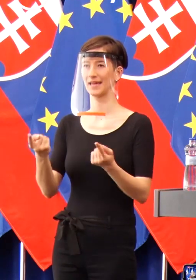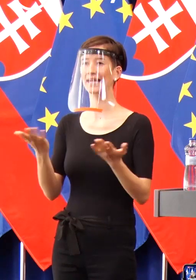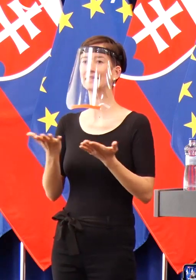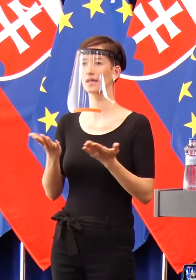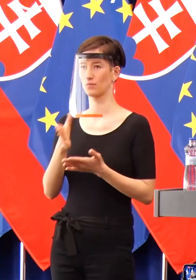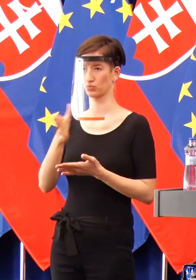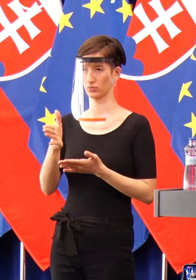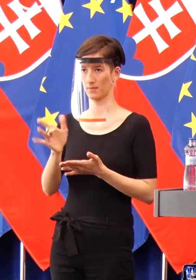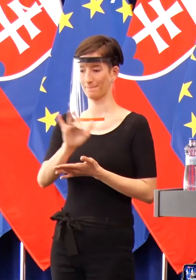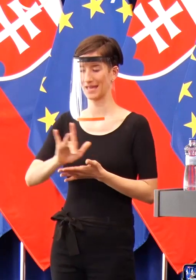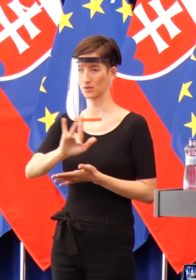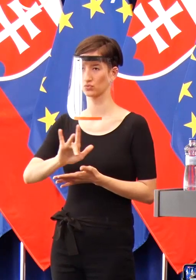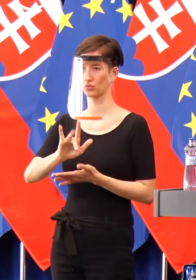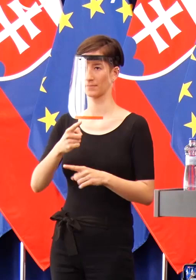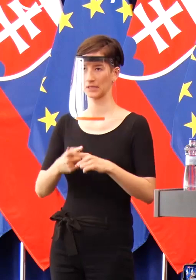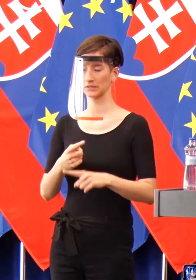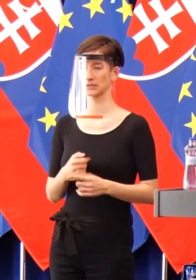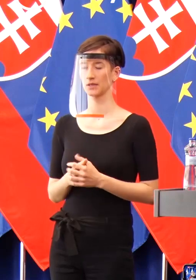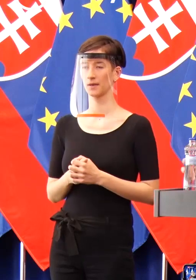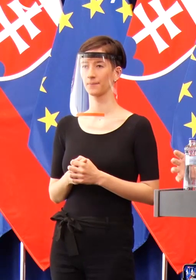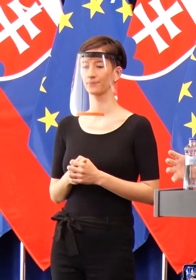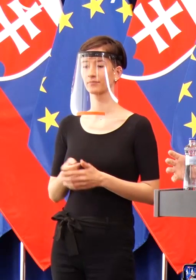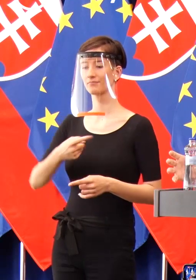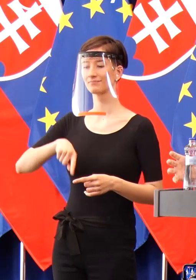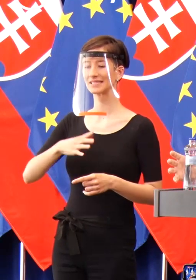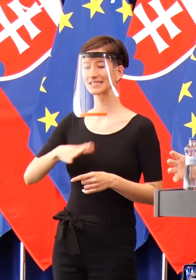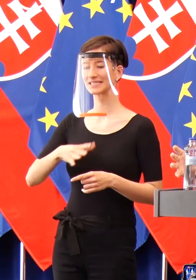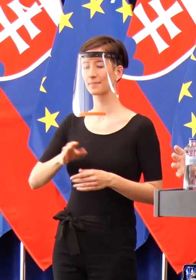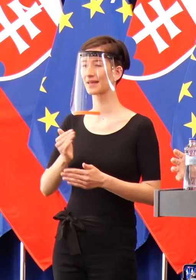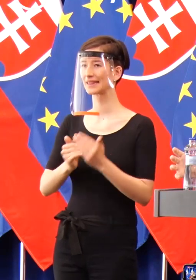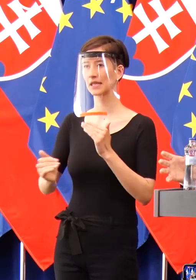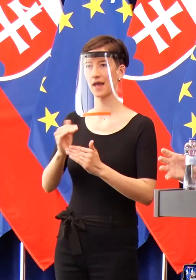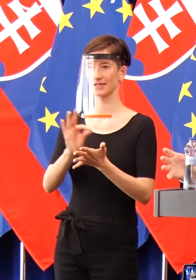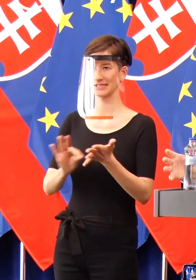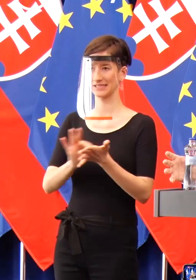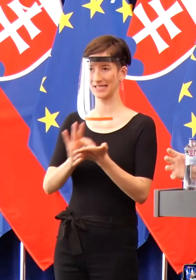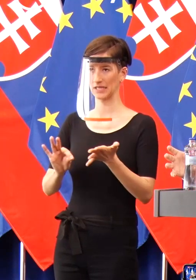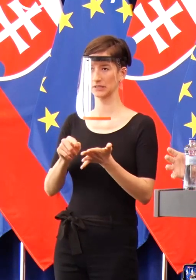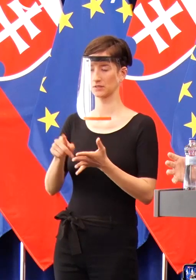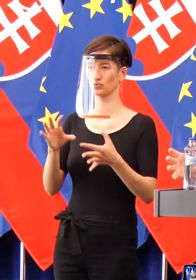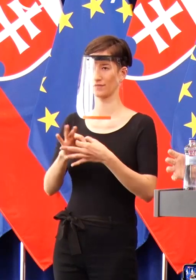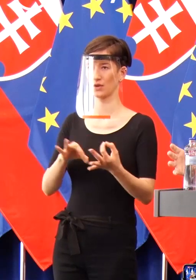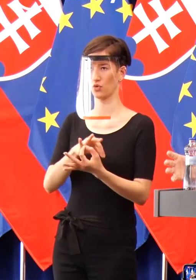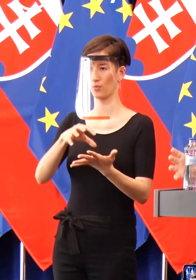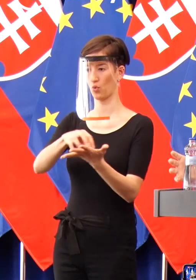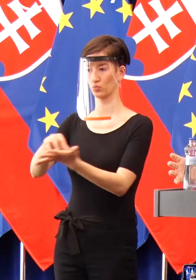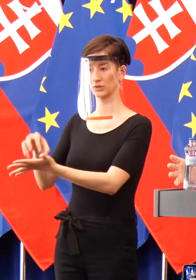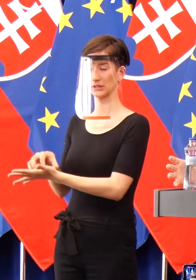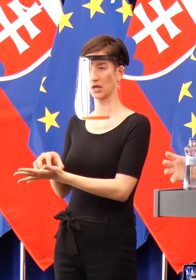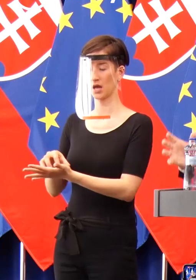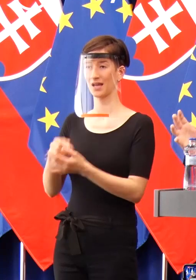tie odbery uskutočňuje. Ale chceme čo najrychlejšie pretestovať osady, ale na druhej strane uprímne hovorím, je ich 1044.